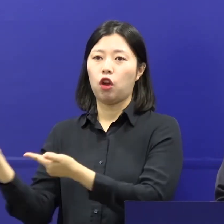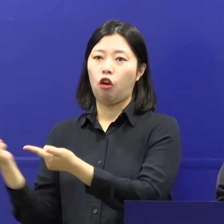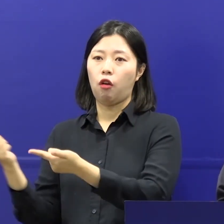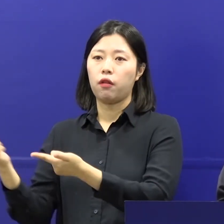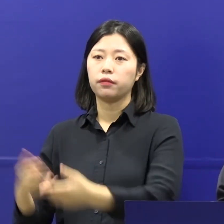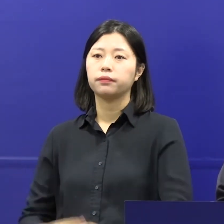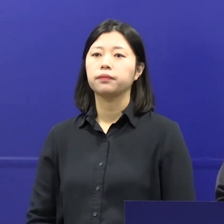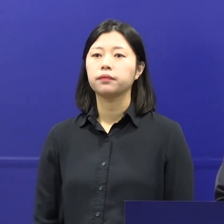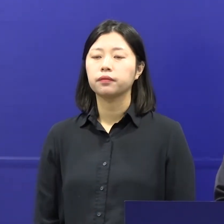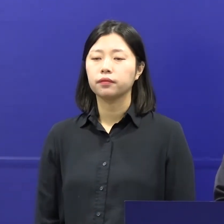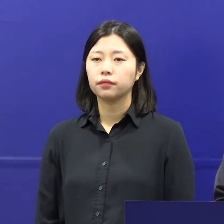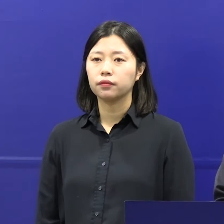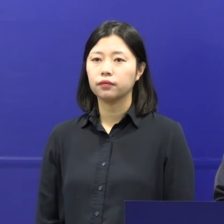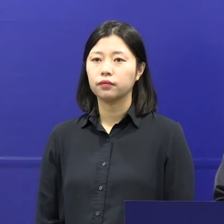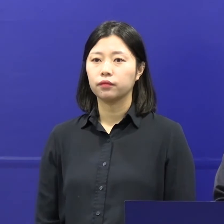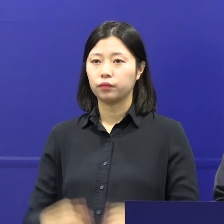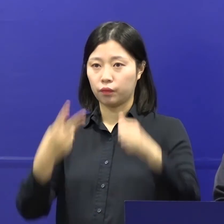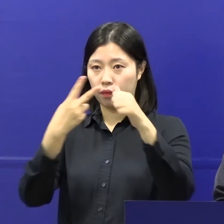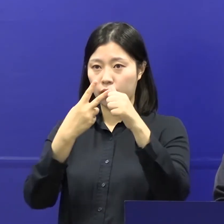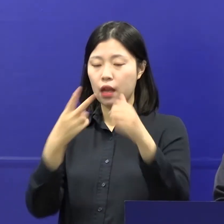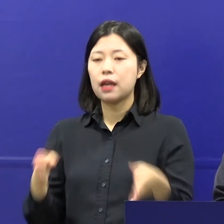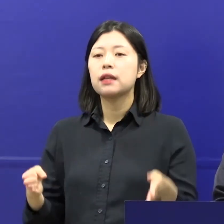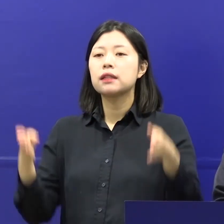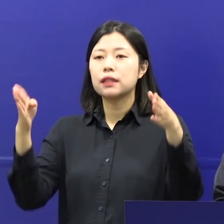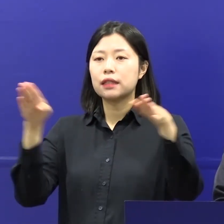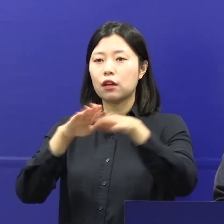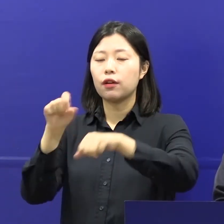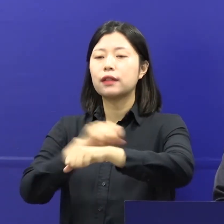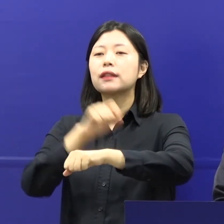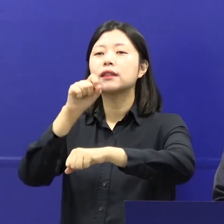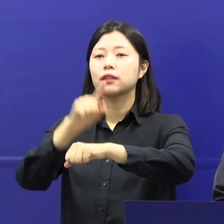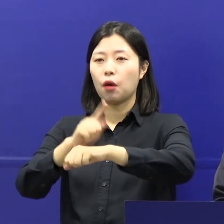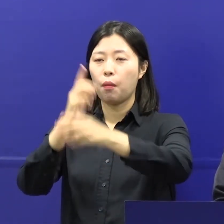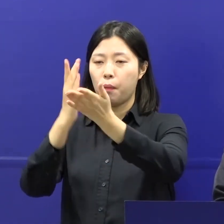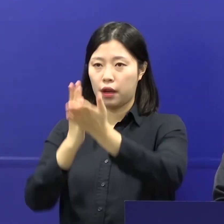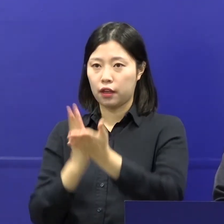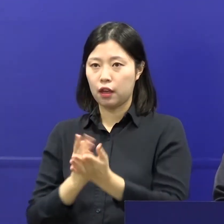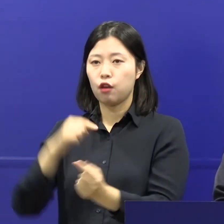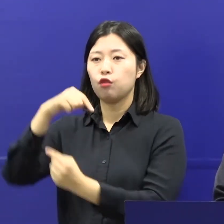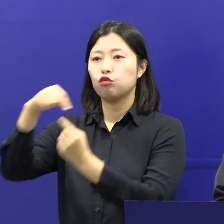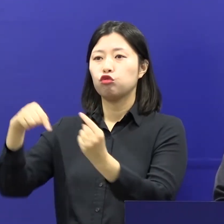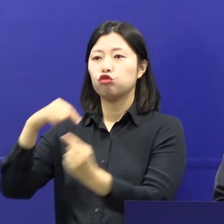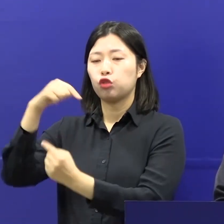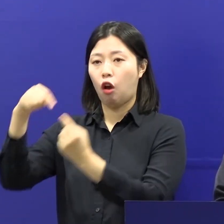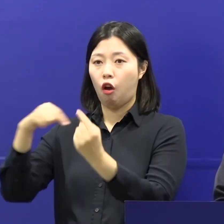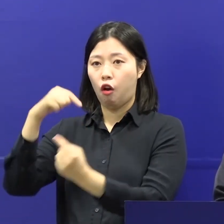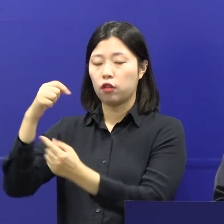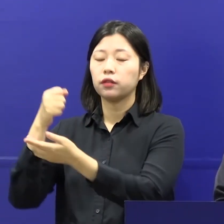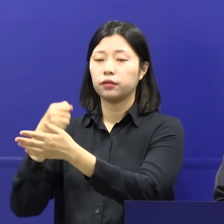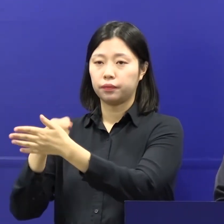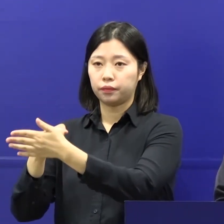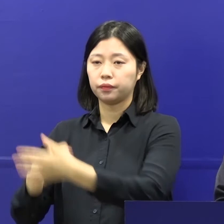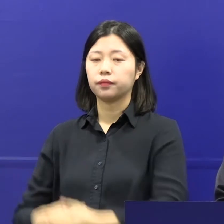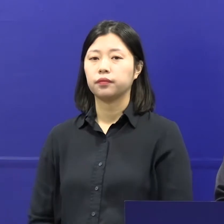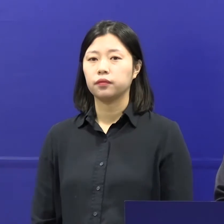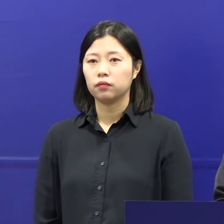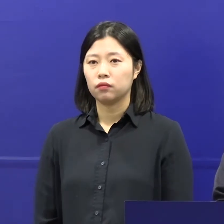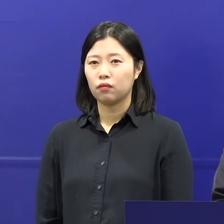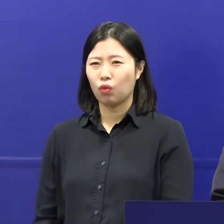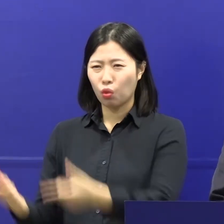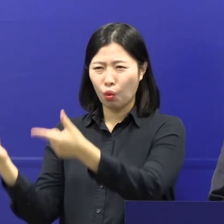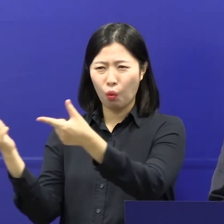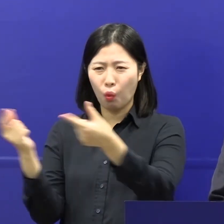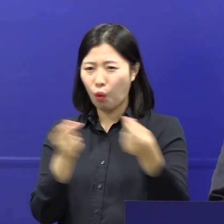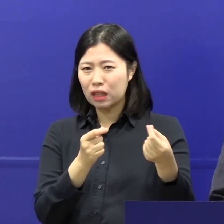두 번째로는 시설별 특성을 고려해서 운영기준을 마련하고 또 획일적인 조치로